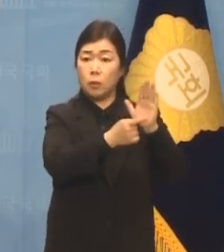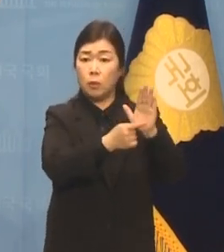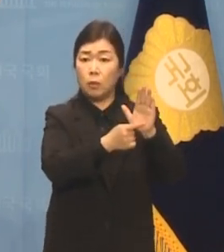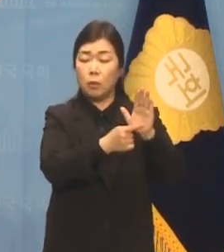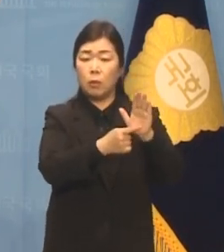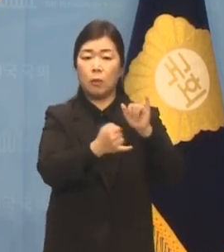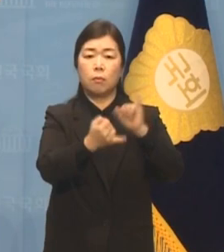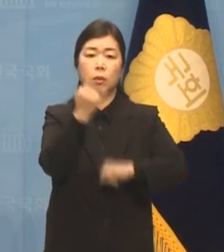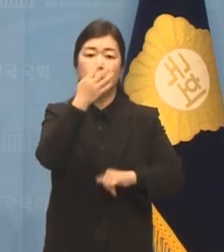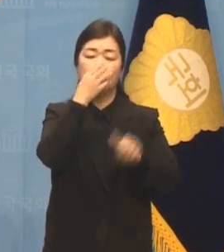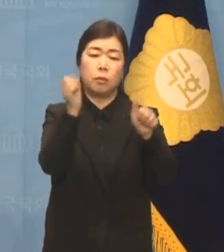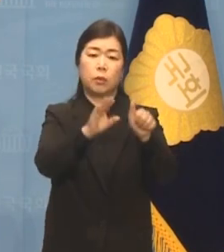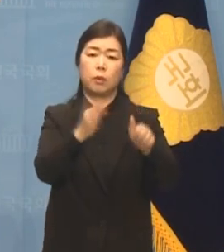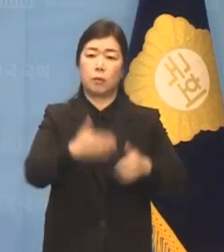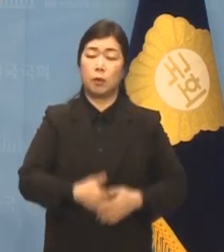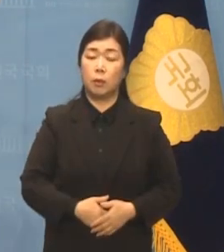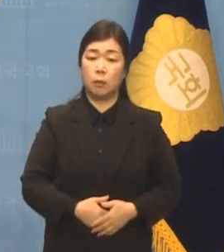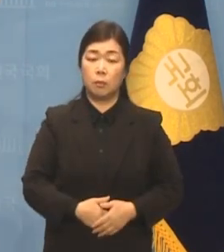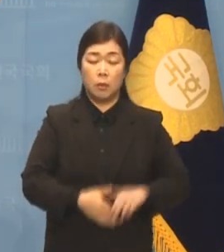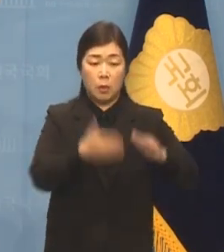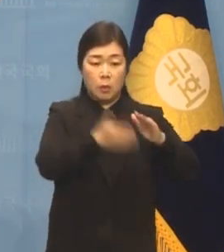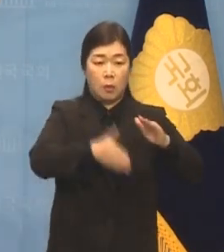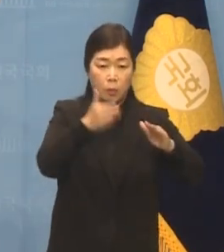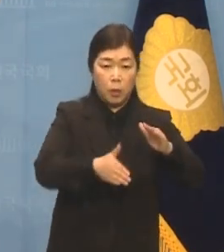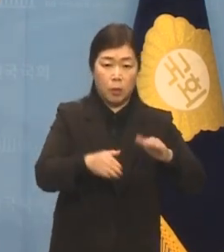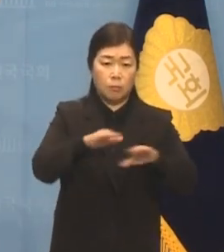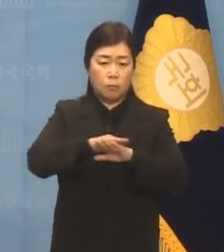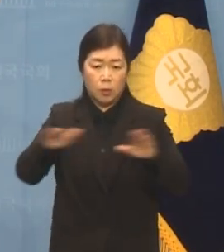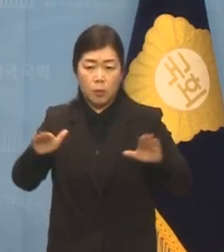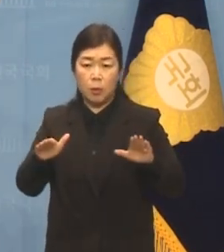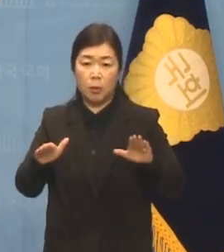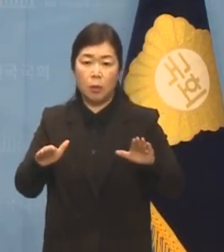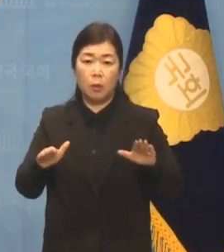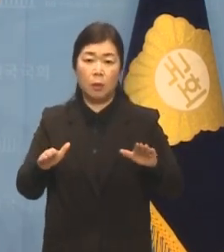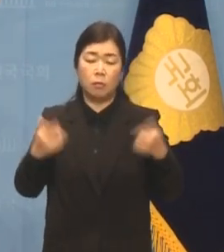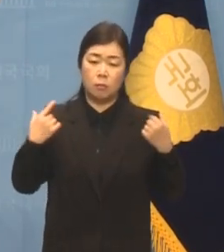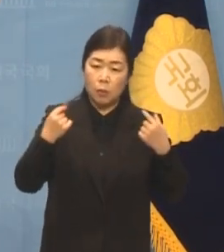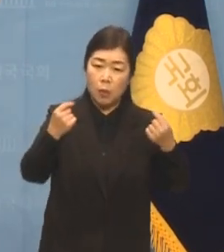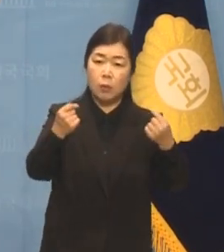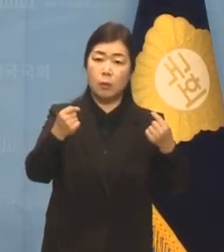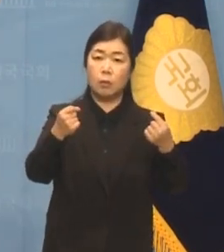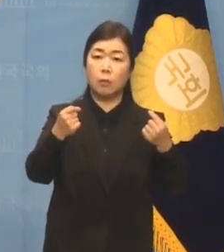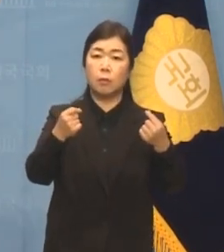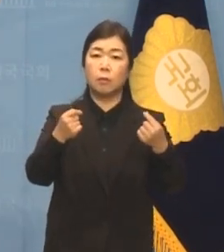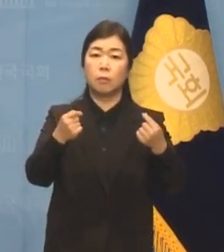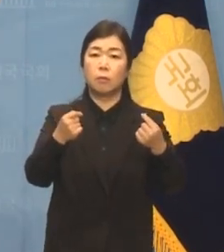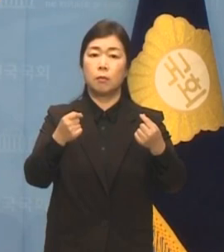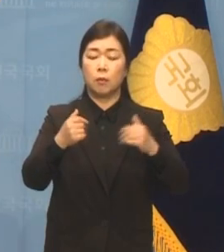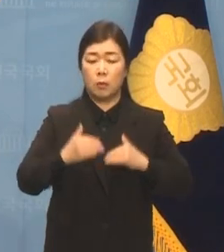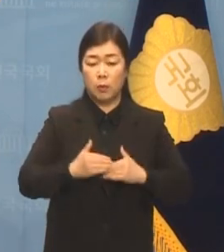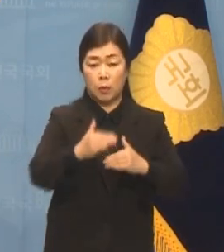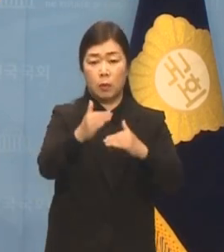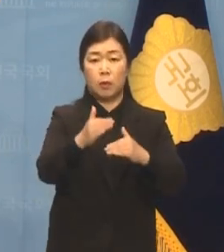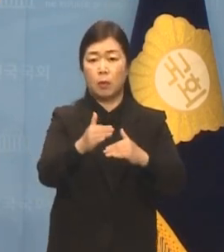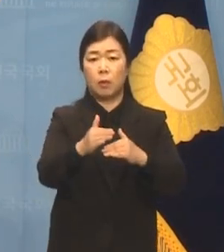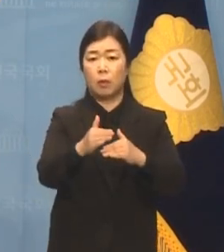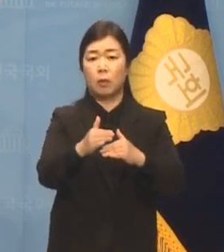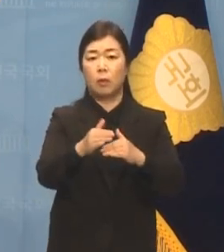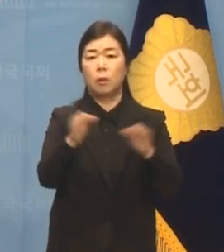형평성과 공정성, 일관성 또한 무너져 내렸습니다. 누구는 되고